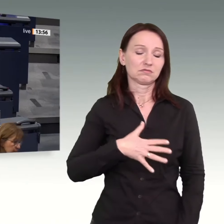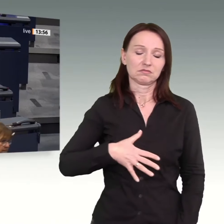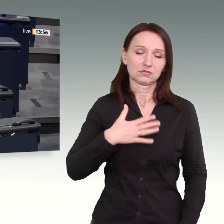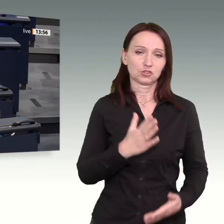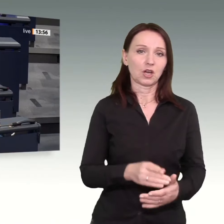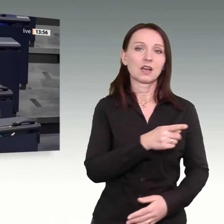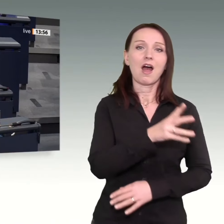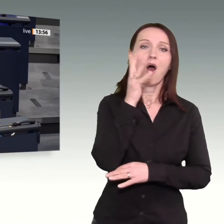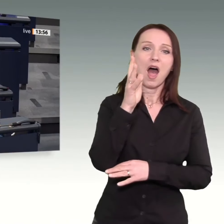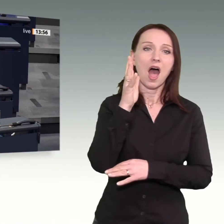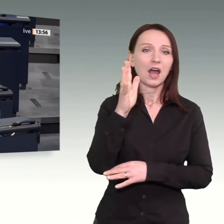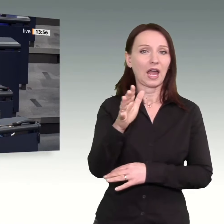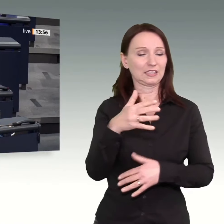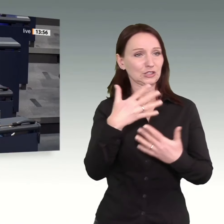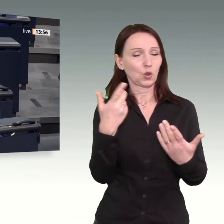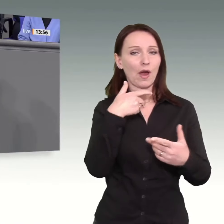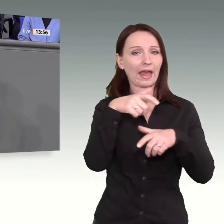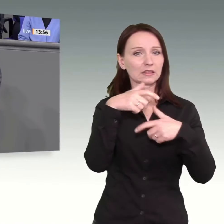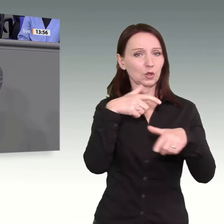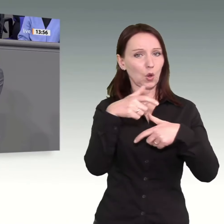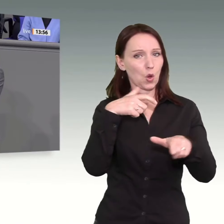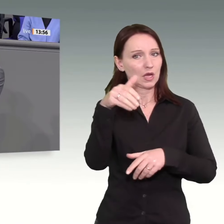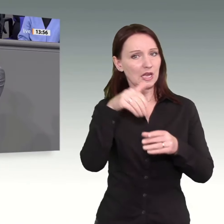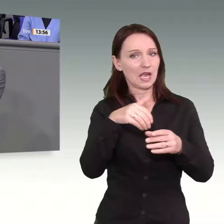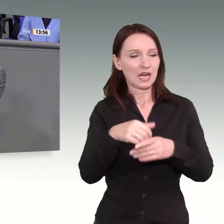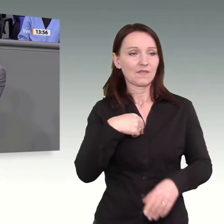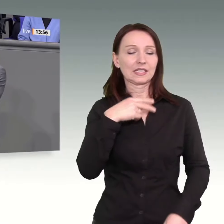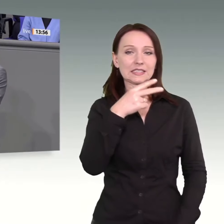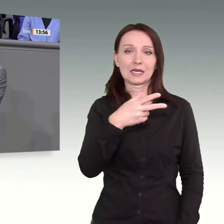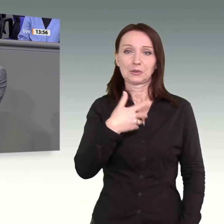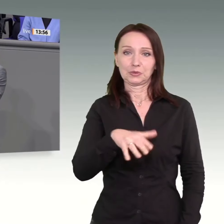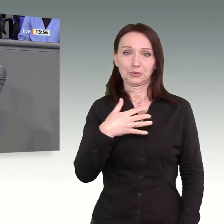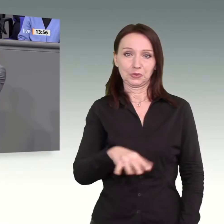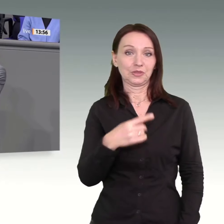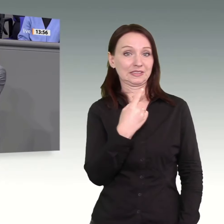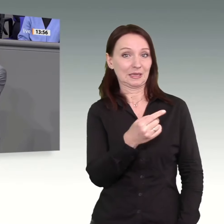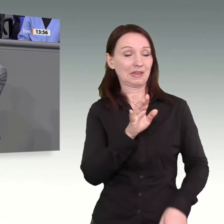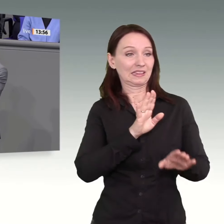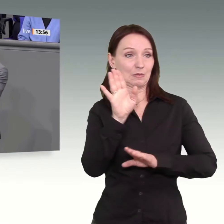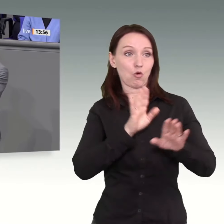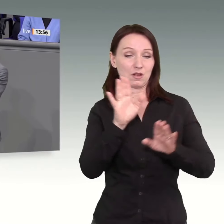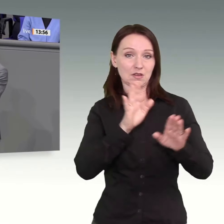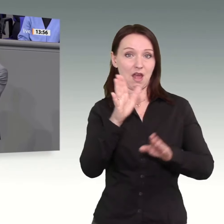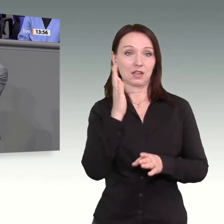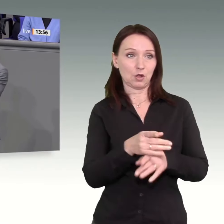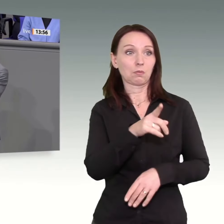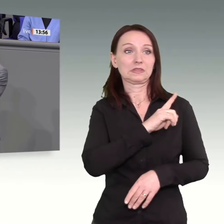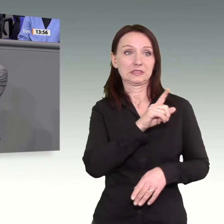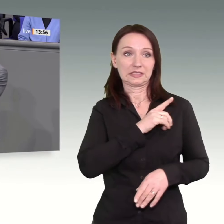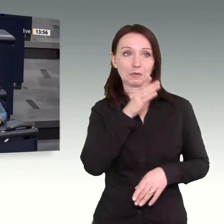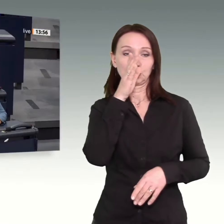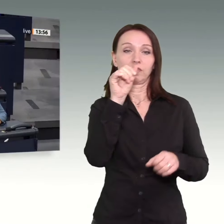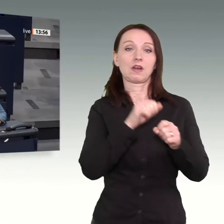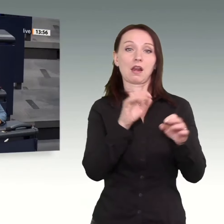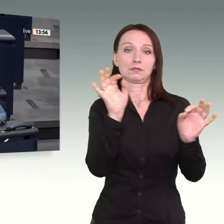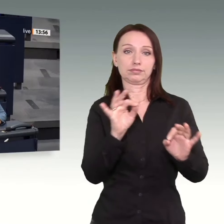mit einer Rhetorik, von der ich Ihnen einfach nur sagen kann, sägen Sie nicht an dem Ast, auf dem auch Sie als Demokratinnen und Demokraten